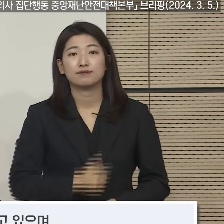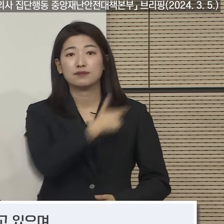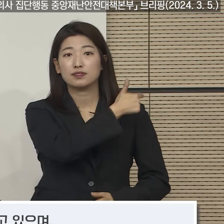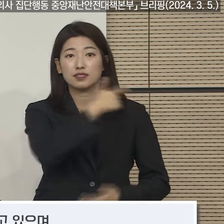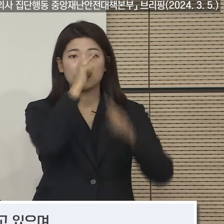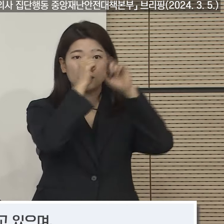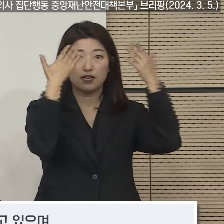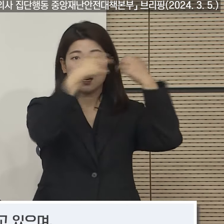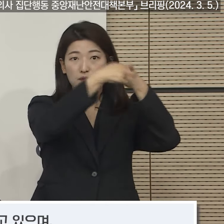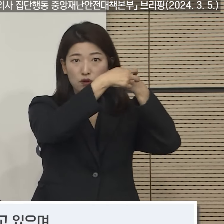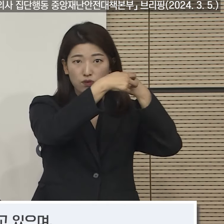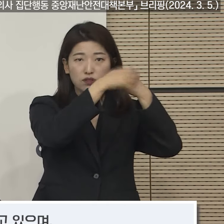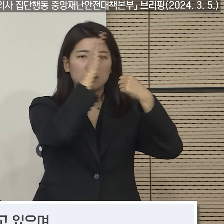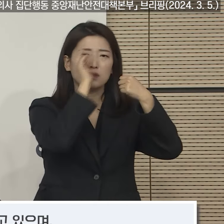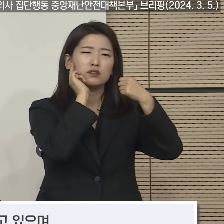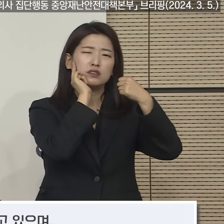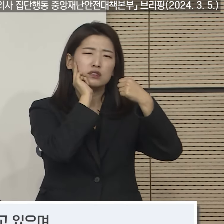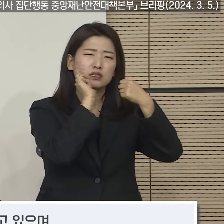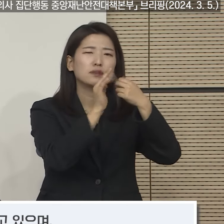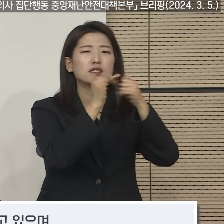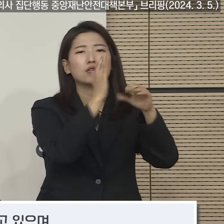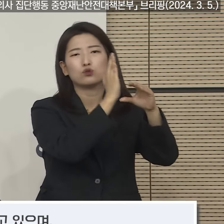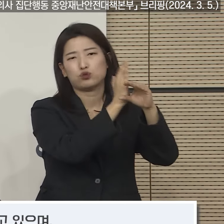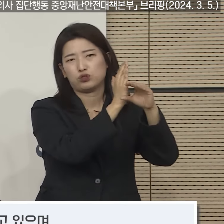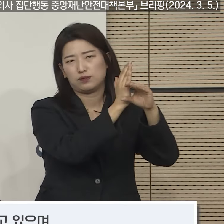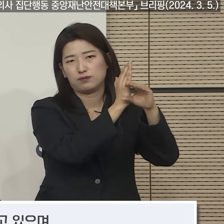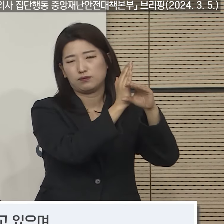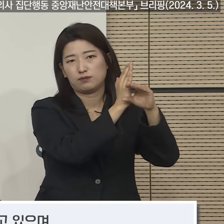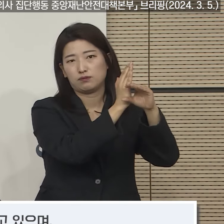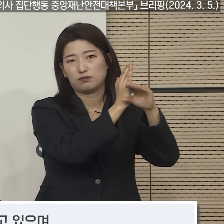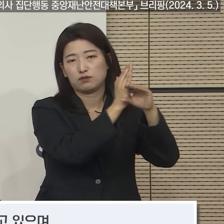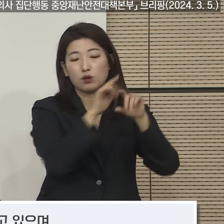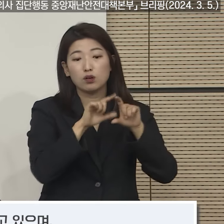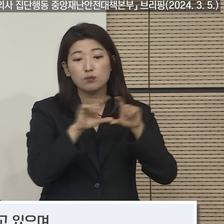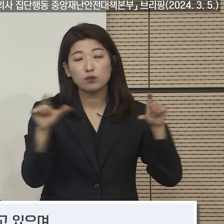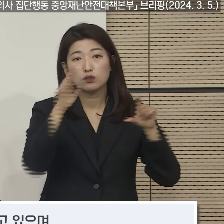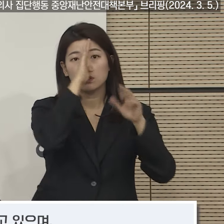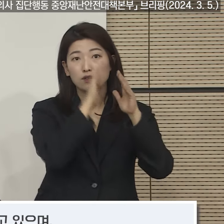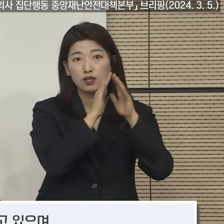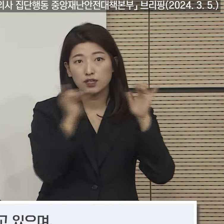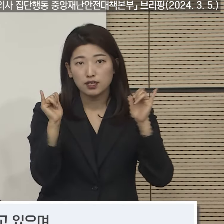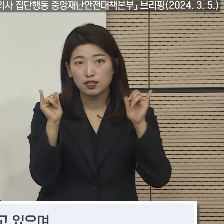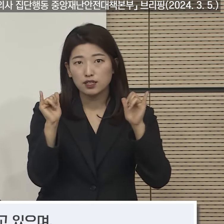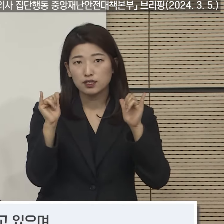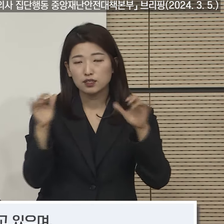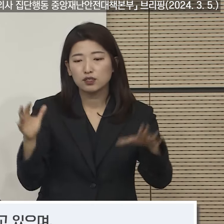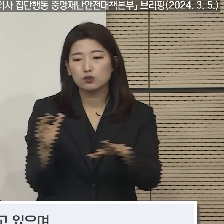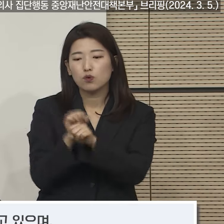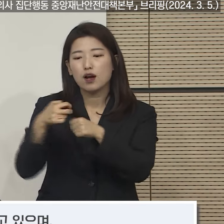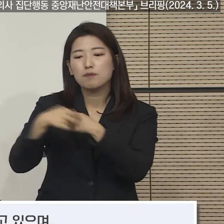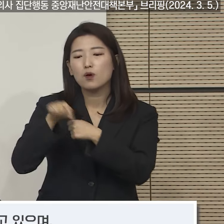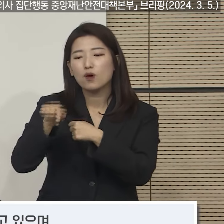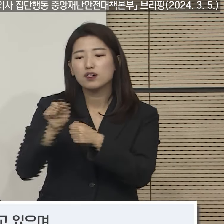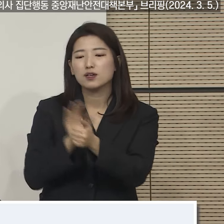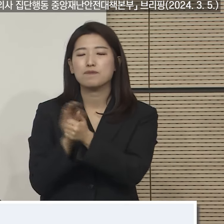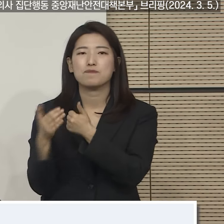운영되고 있으며 중증이 아닌 환자는 다른 종합병원에서 협력하여 진료하고 있습니다.